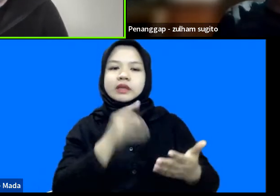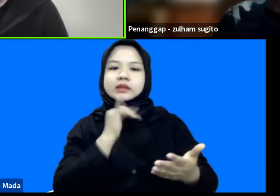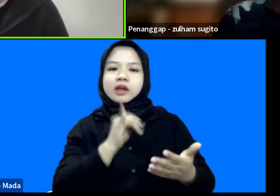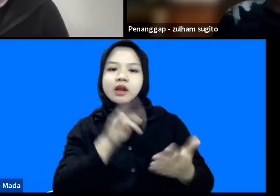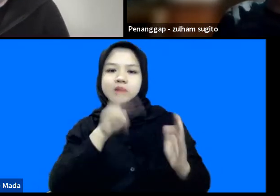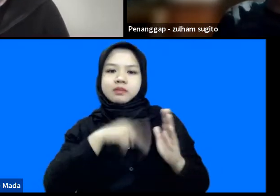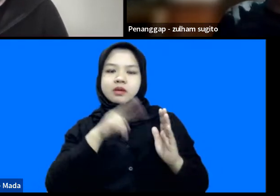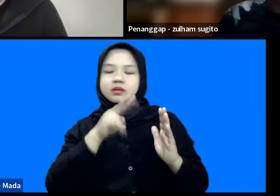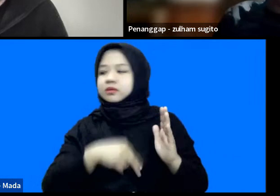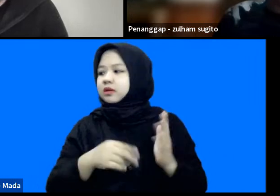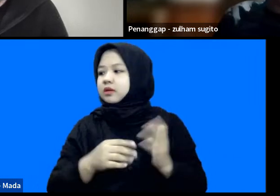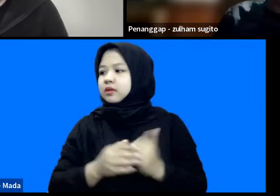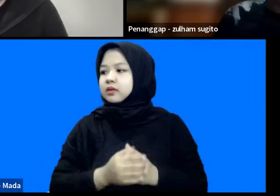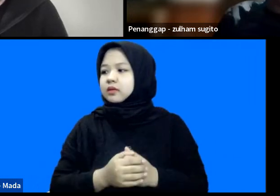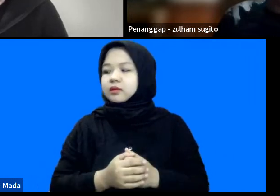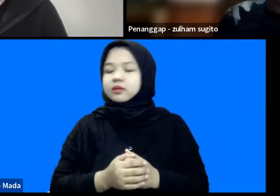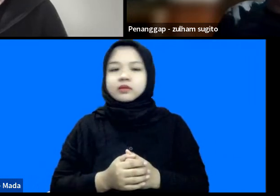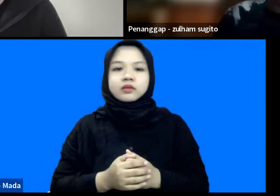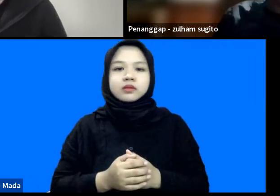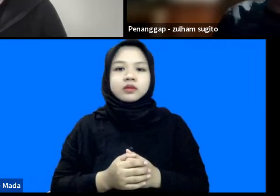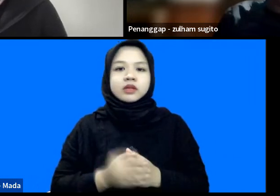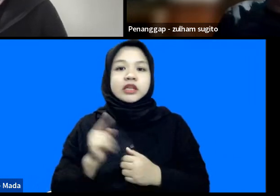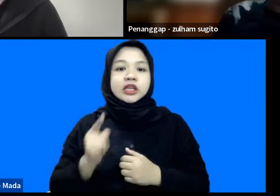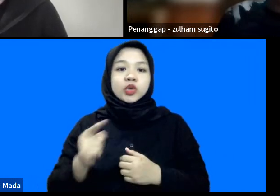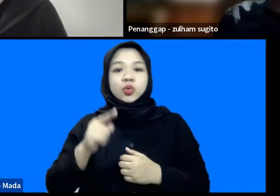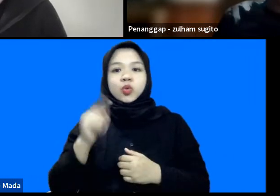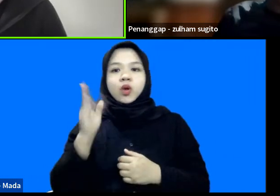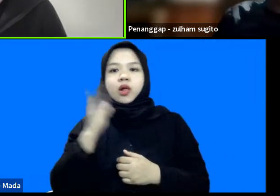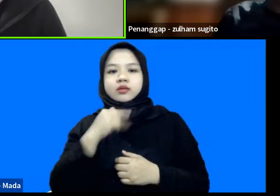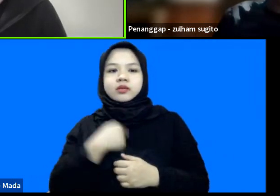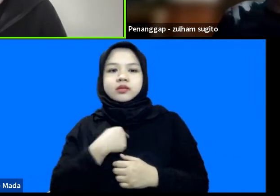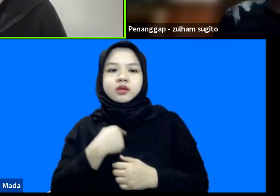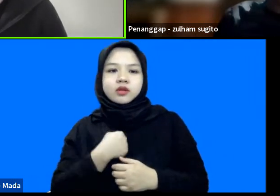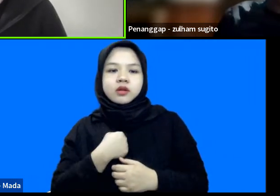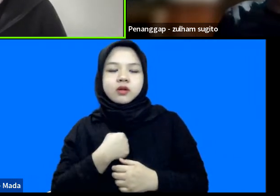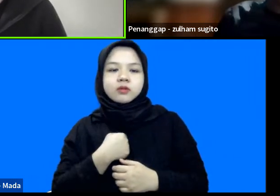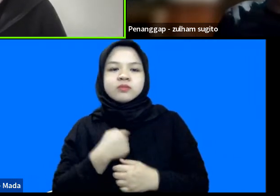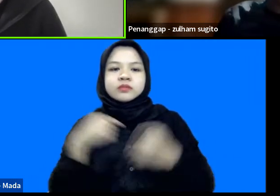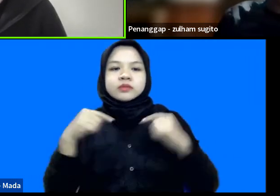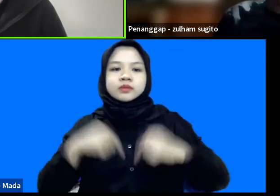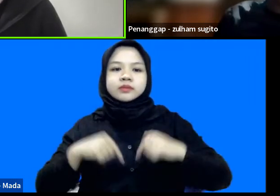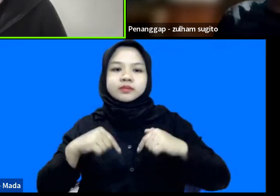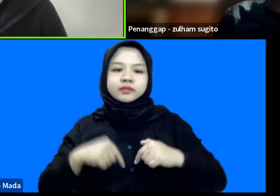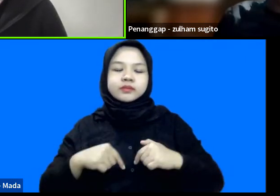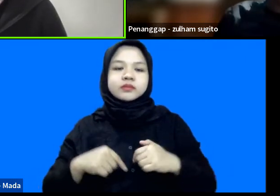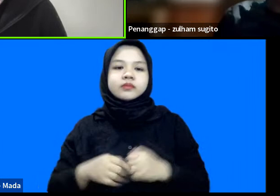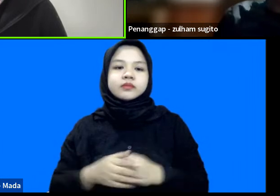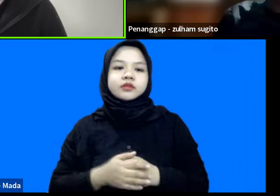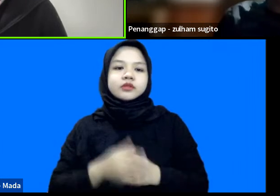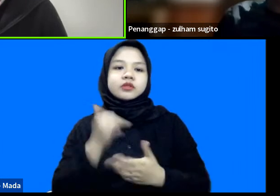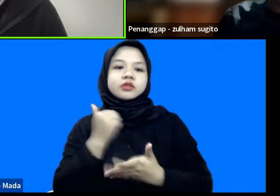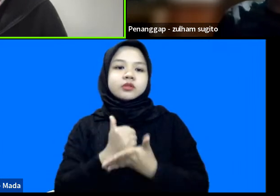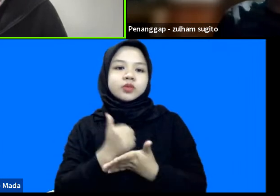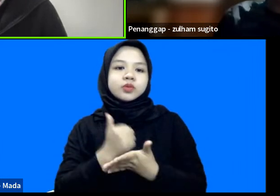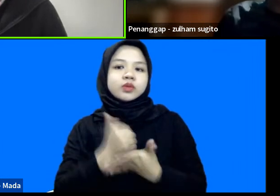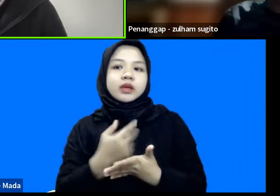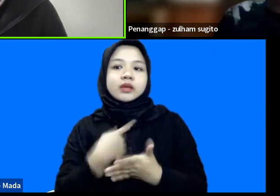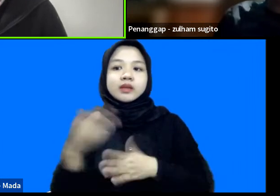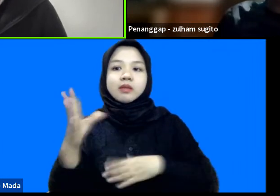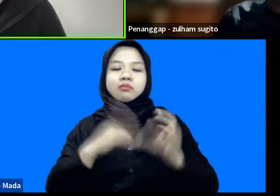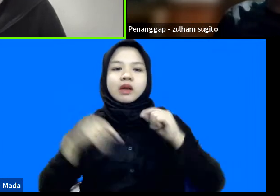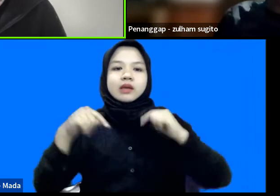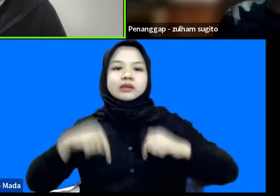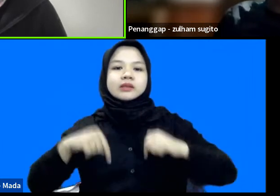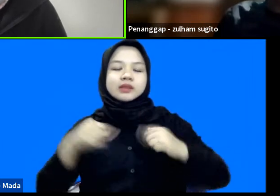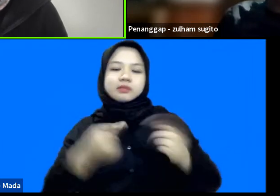media itu itu argumen argumen saya saat ini yang sebetulnya apa yang kita bahas ini menjadi